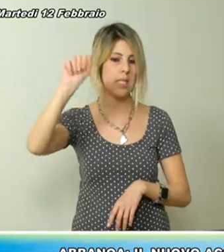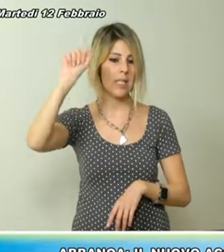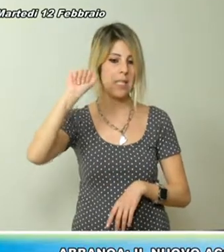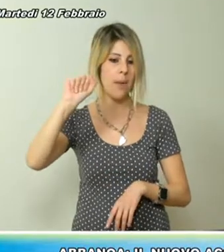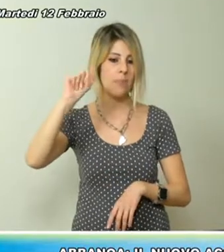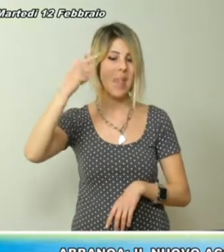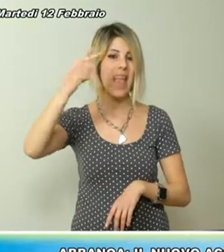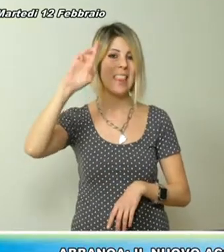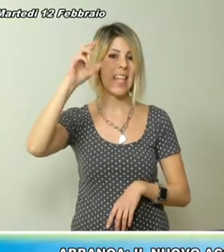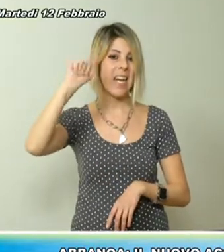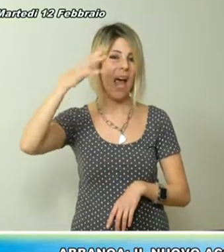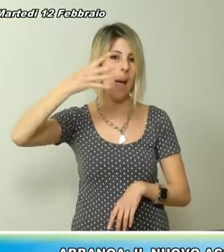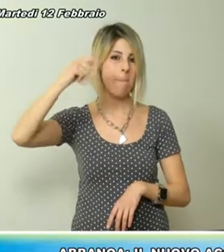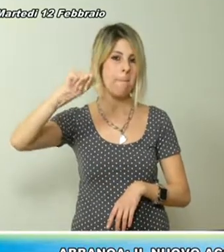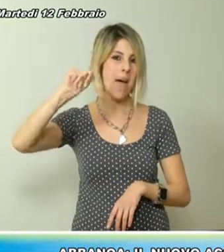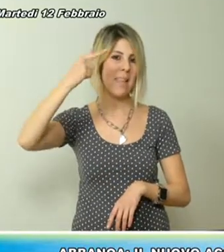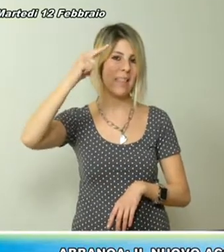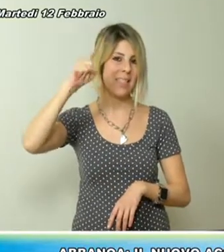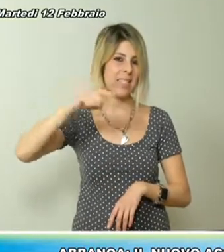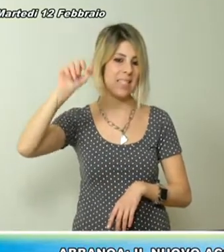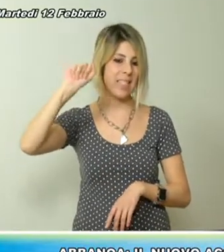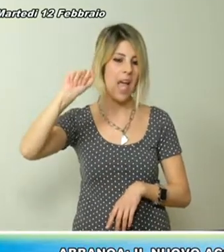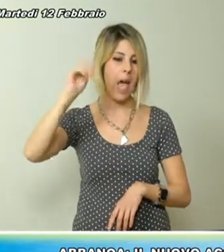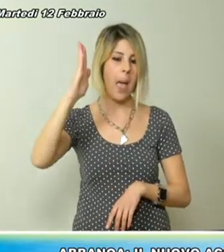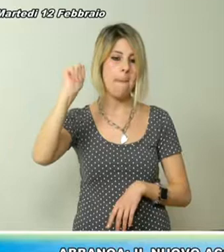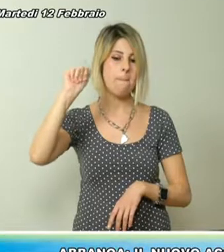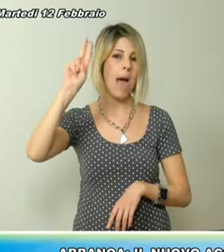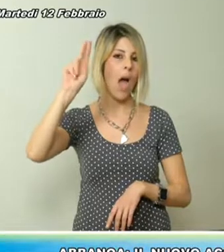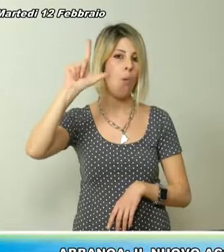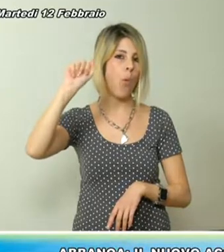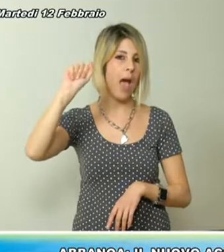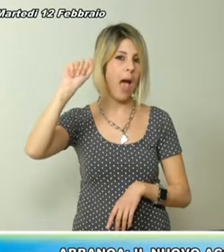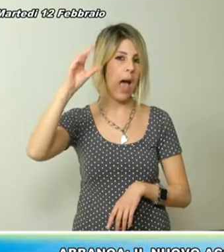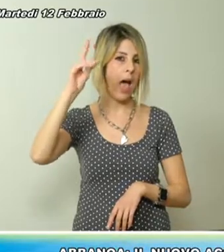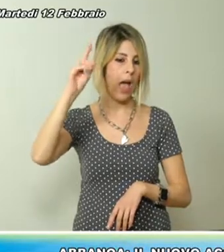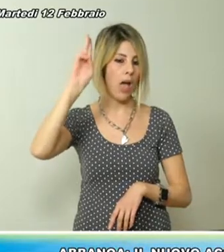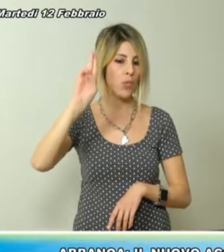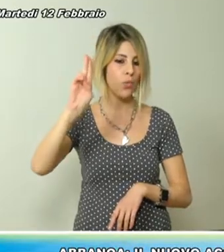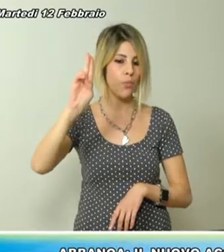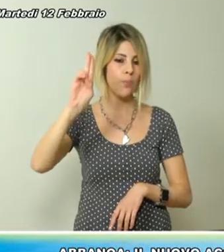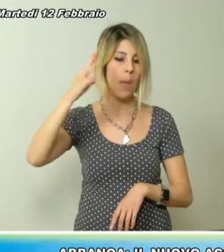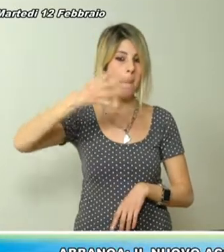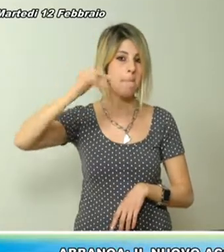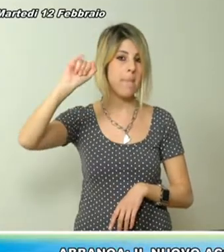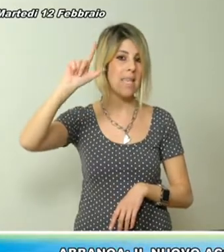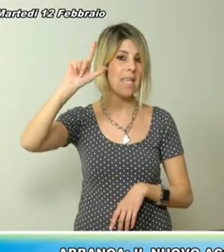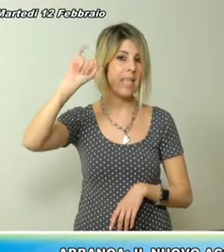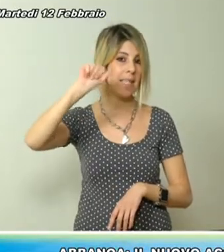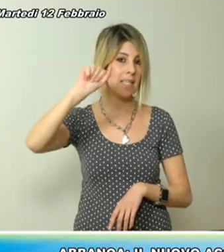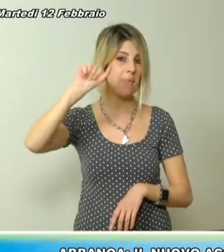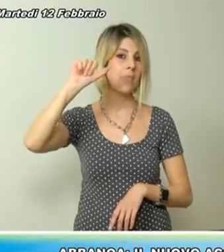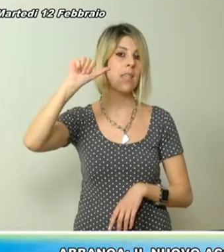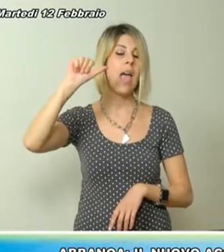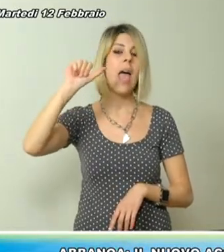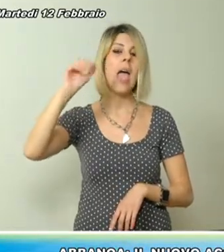Le nuove condotte saranno realizzate in ghisa sferoidale, materiale